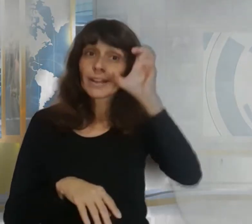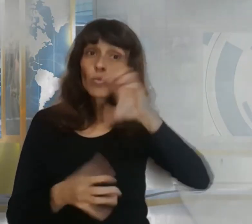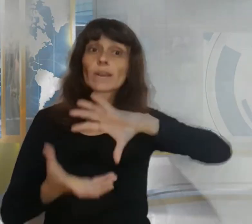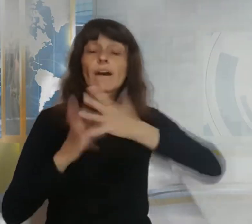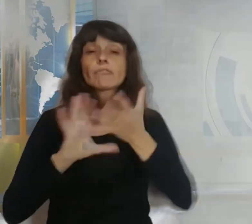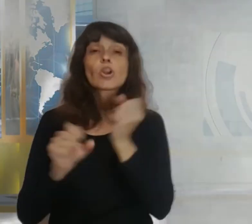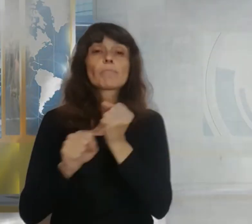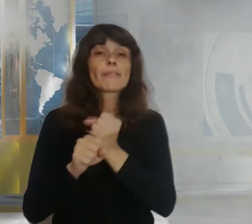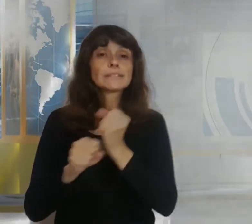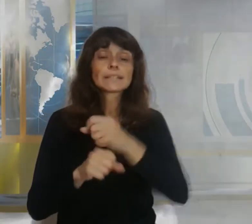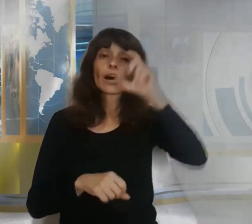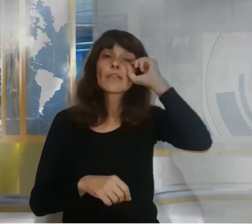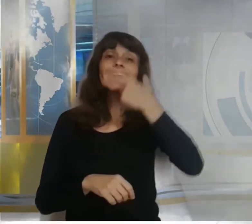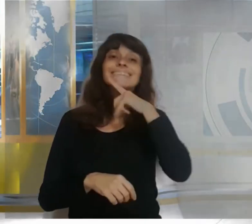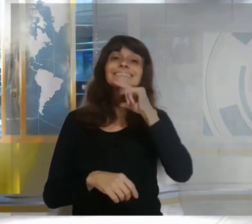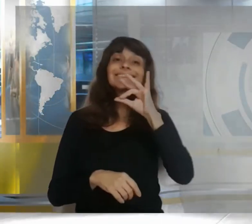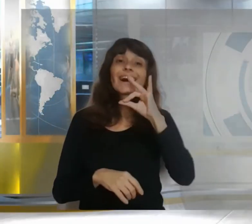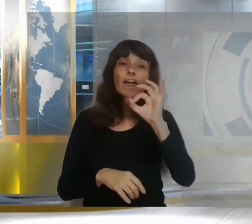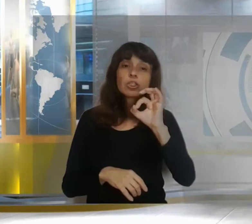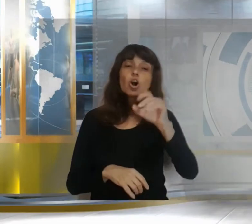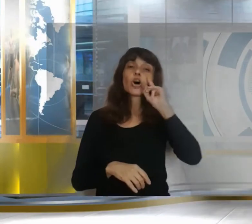charadista Estado Islámico